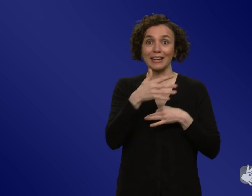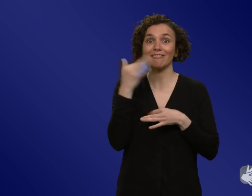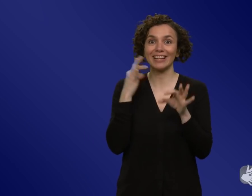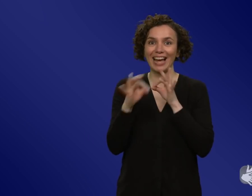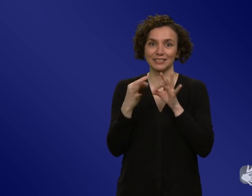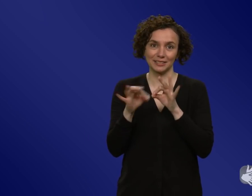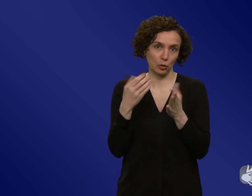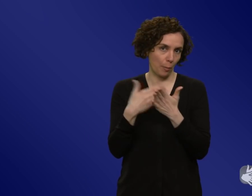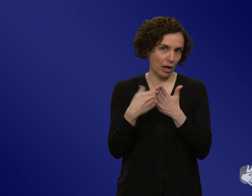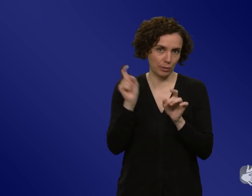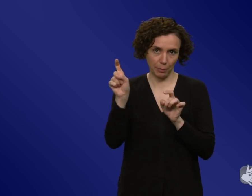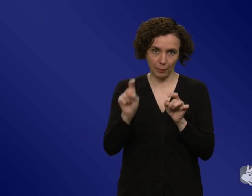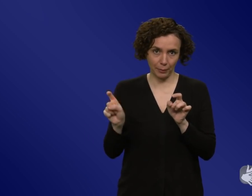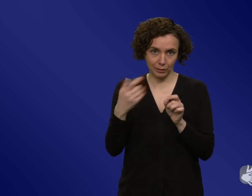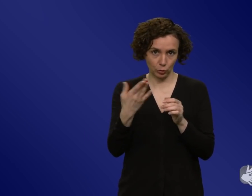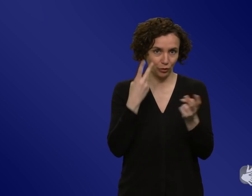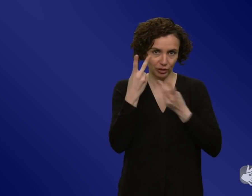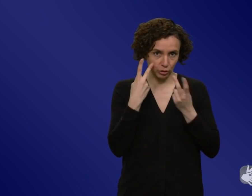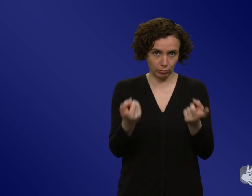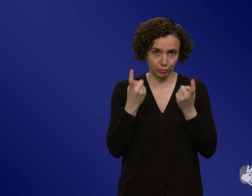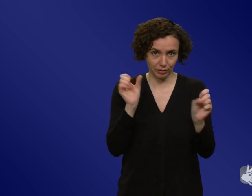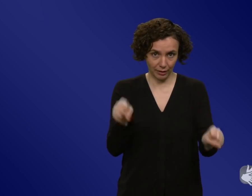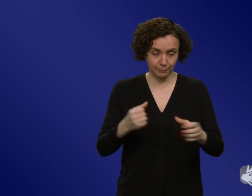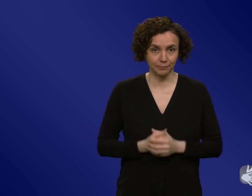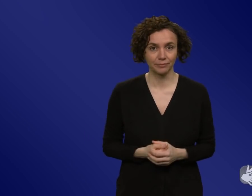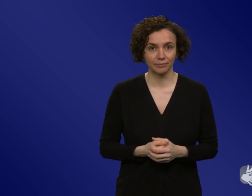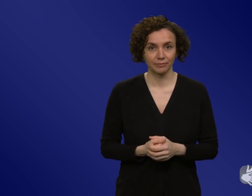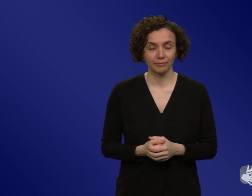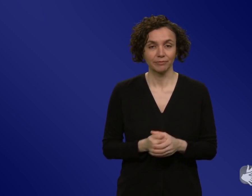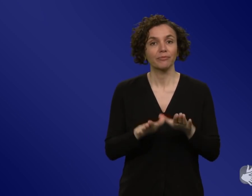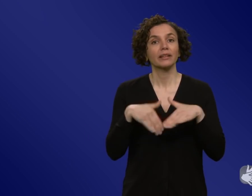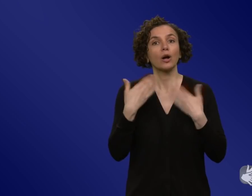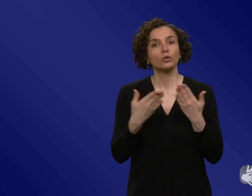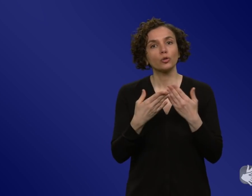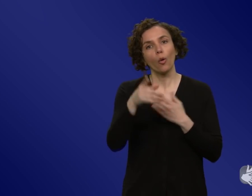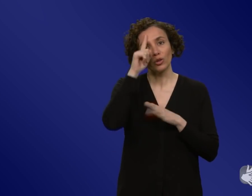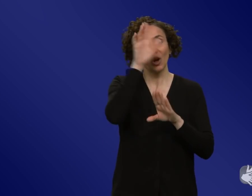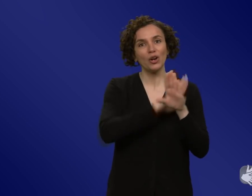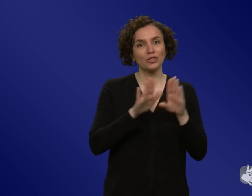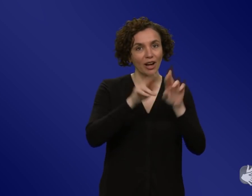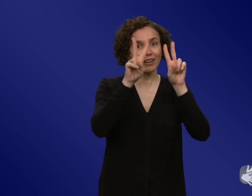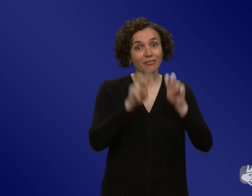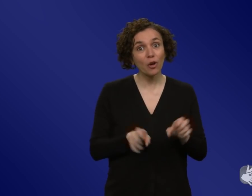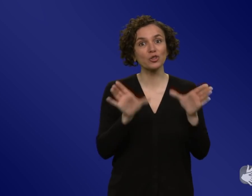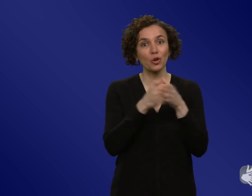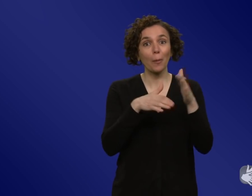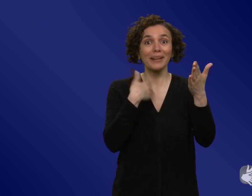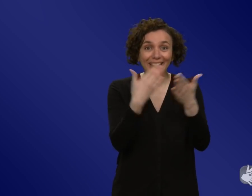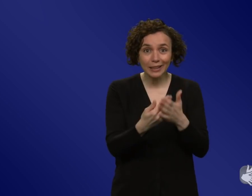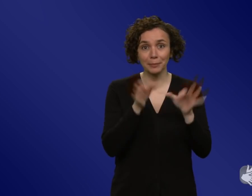gibt es, und das ist auch ein Punkt, der ist auch so schade, da gibt es in Deutschland so gute Forschungsgruppen, die solche Dinge entwickeln, nur dieser Übertrag